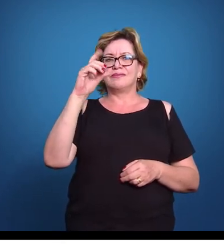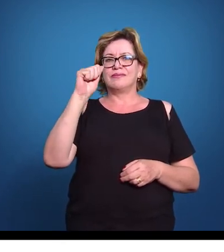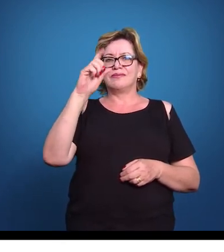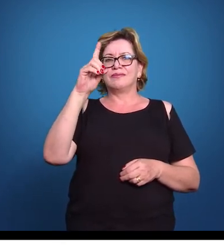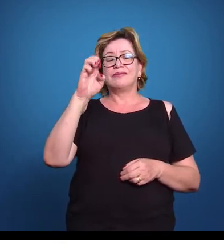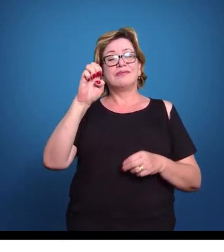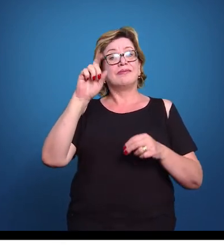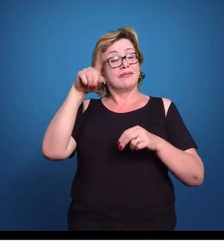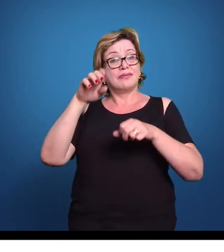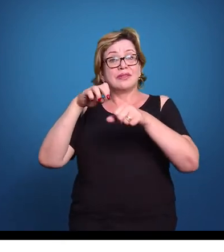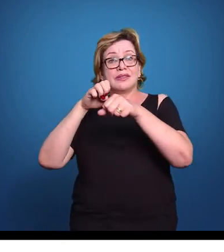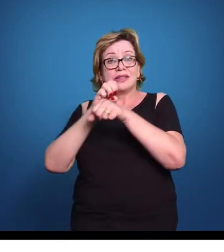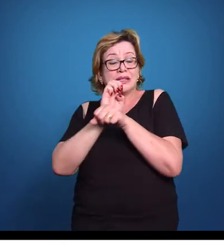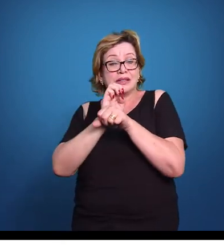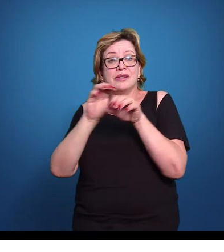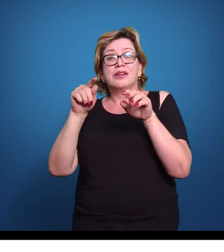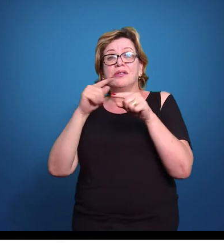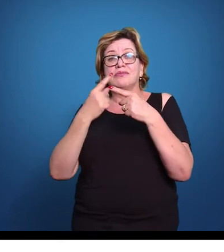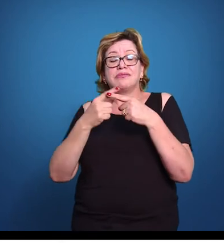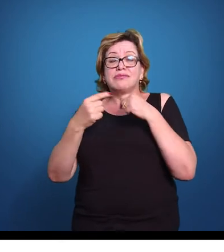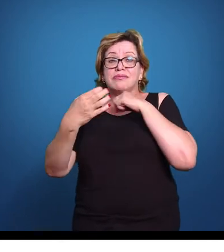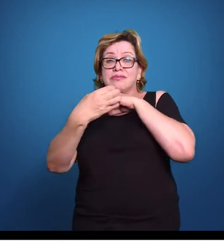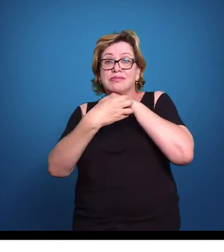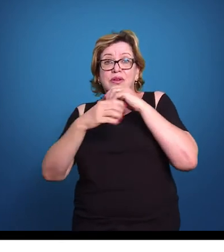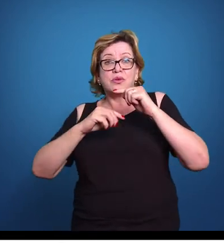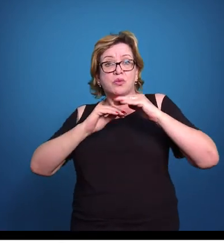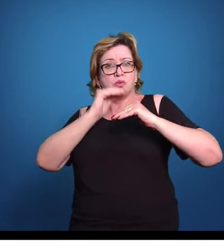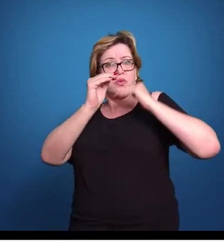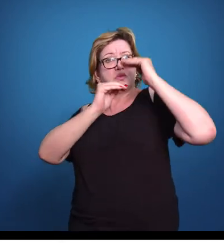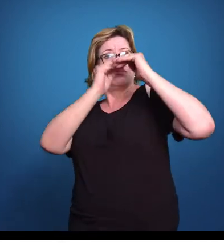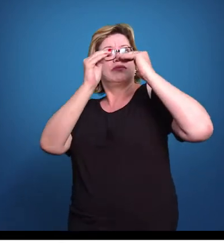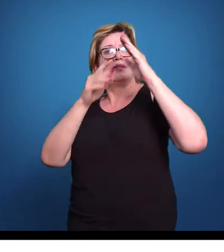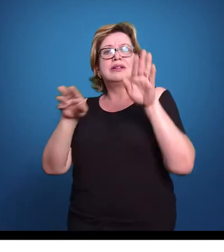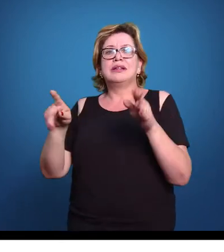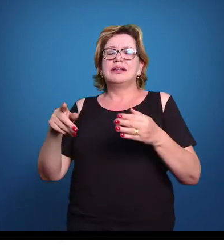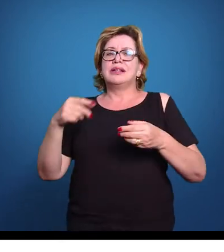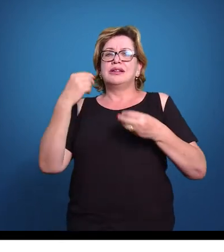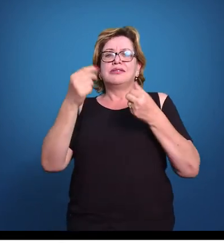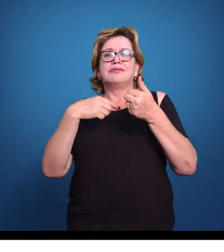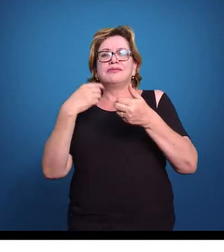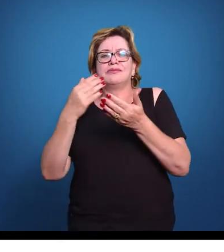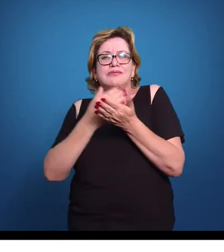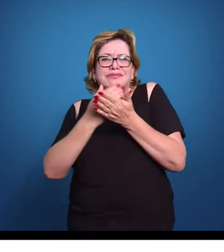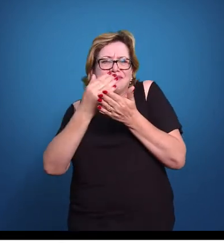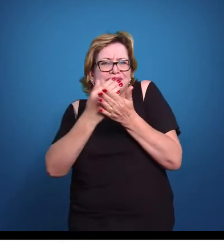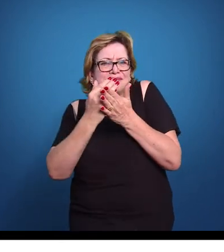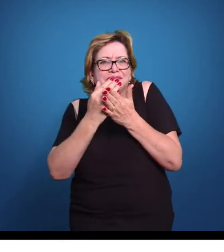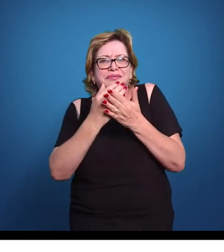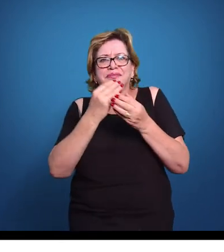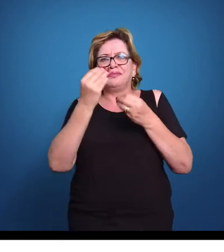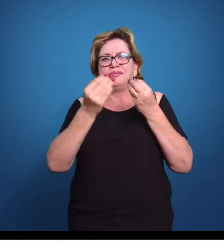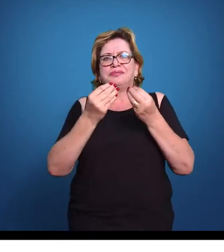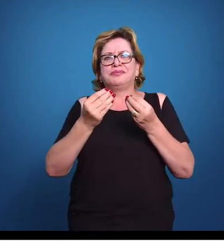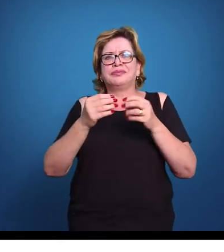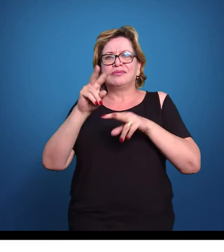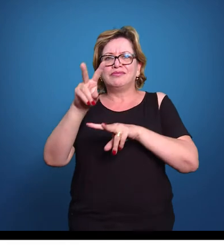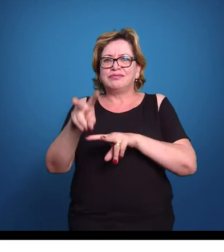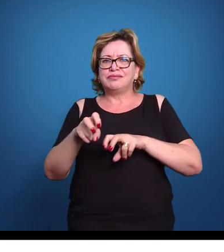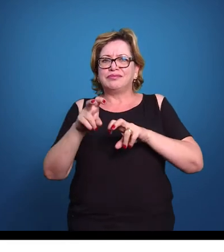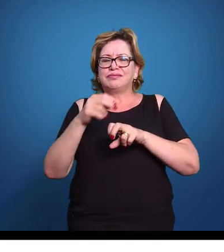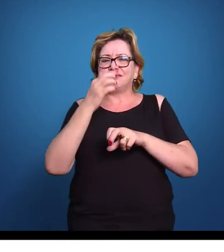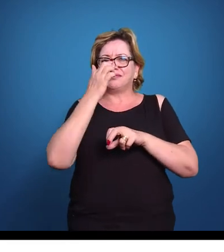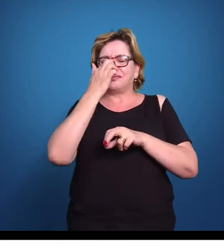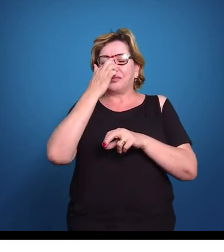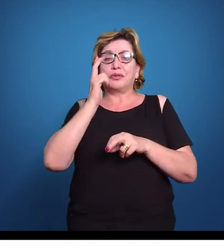E ele se desenvolveu, basicamente, inicialmente na área agrícola, na